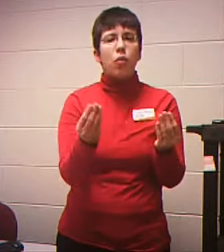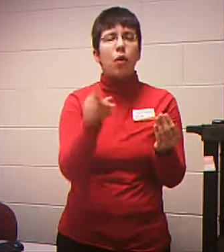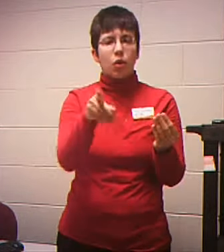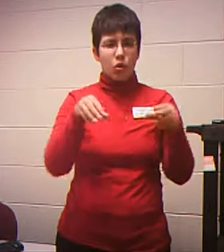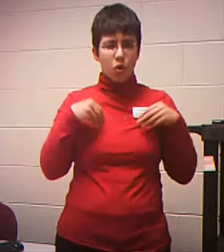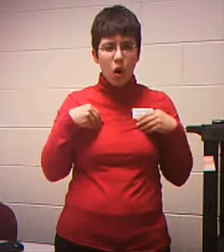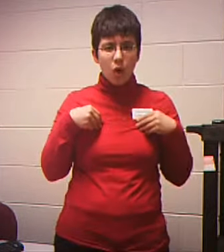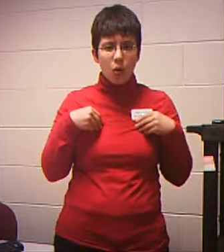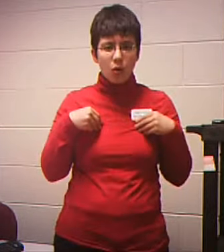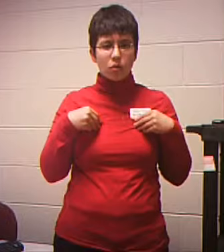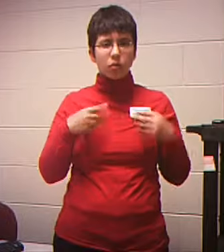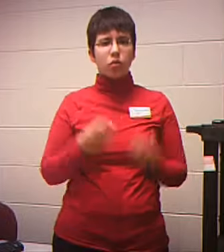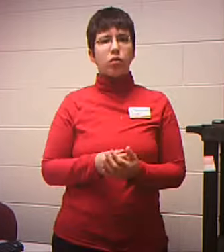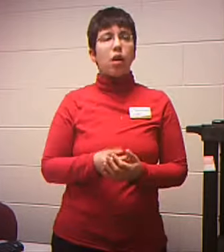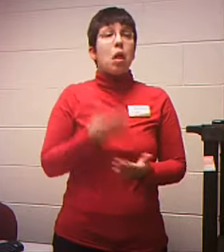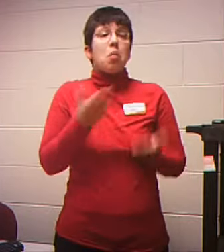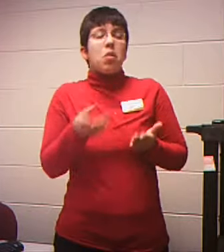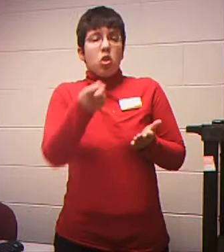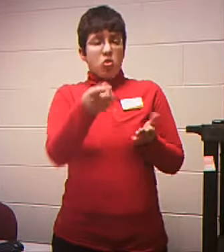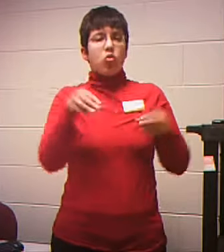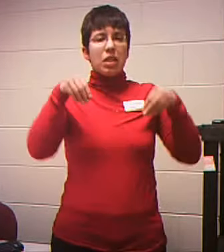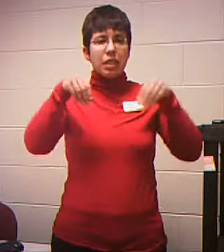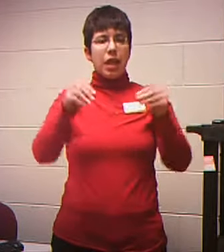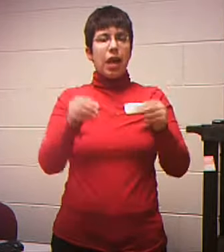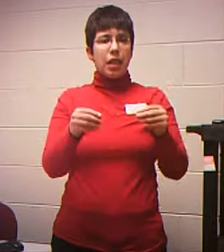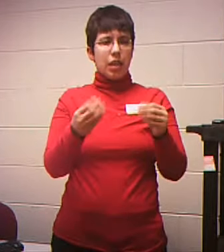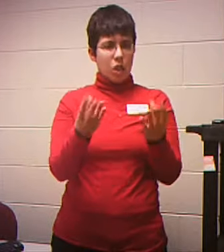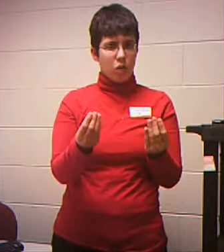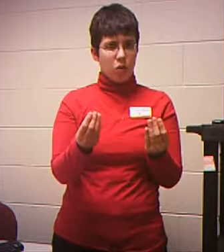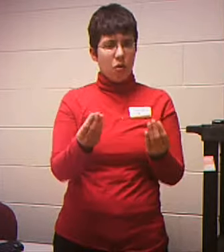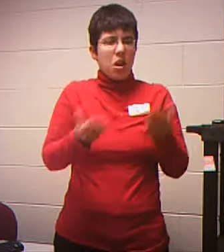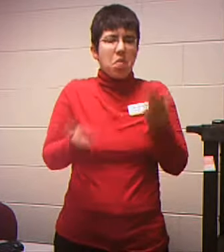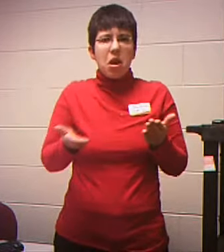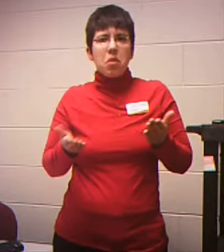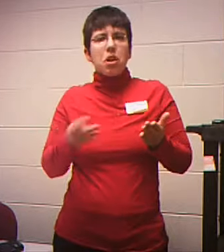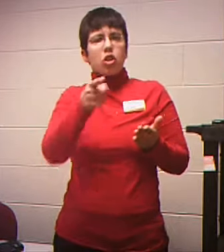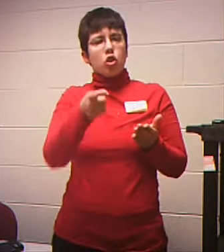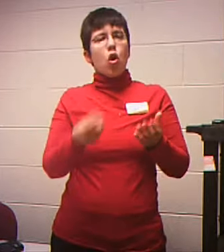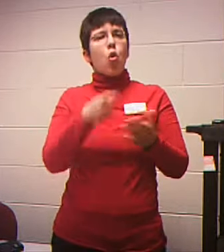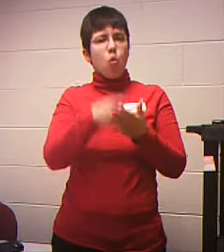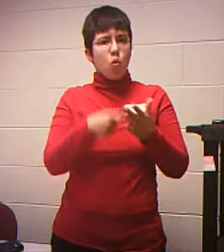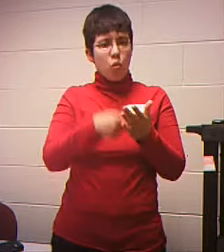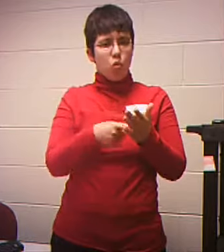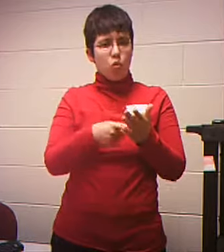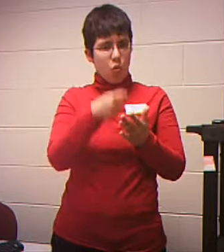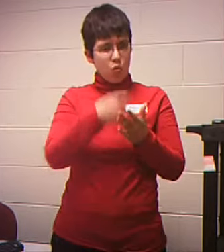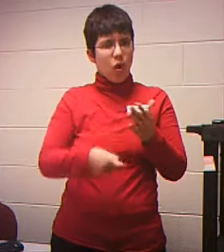Whether It's A Pending Sale Maybe It's A Real Property That You're Going To Keep Whatever The Case May Be What Your Balance Is What